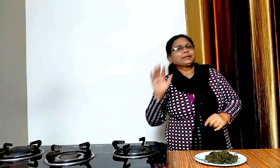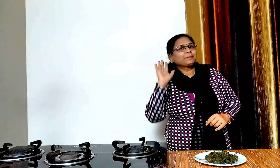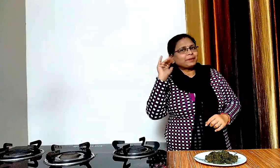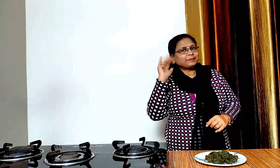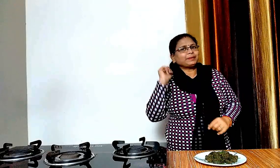नेक्स वीडियो में